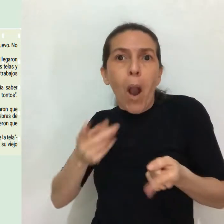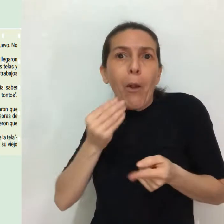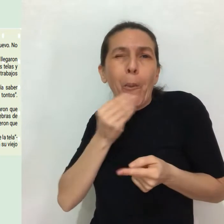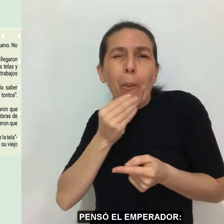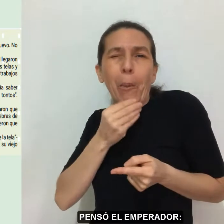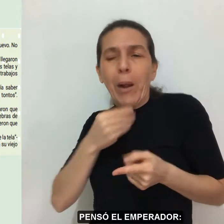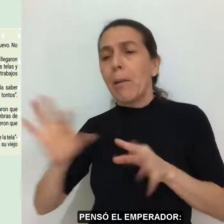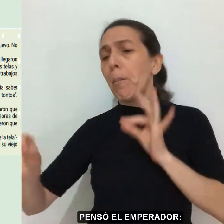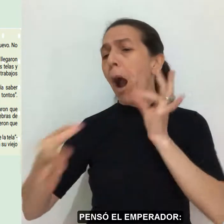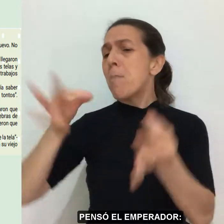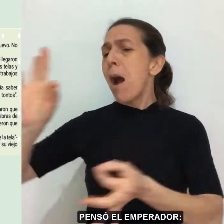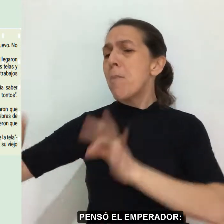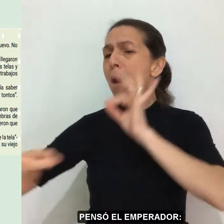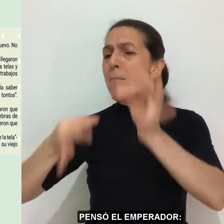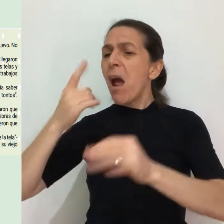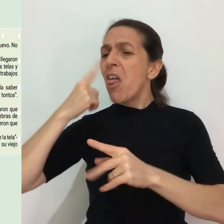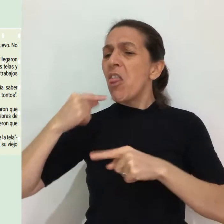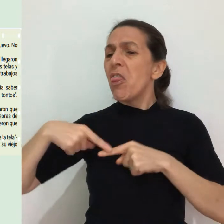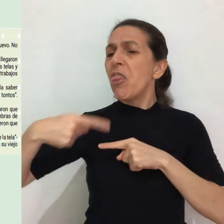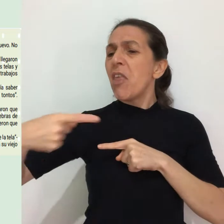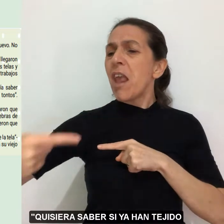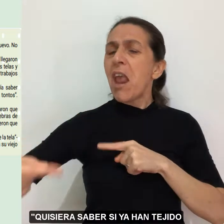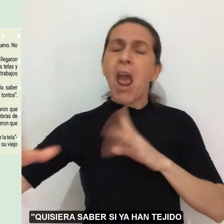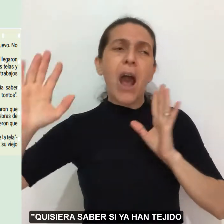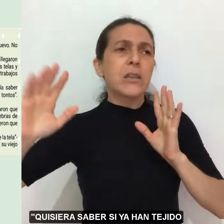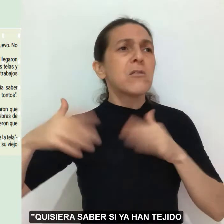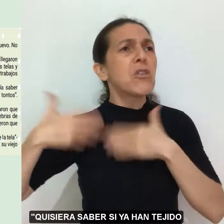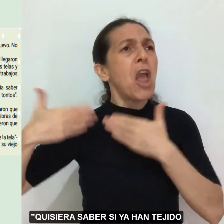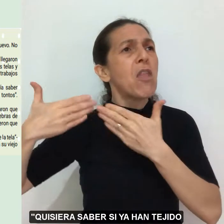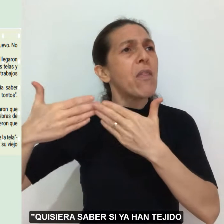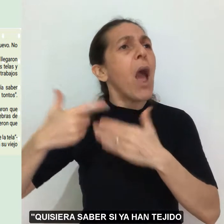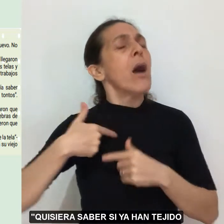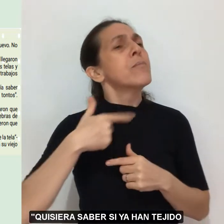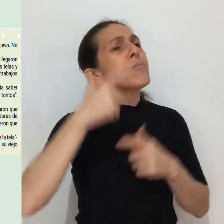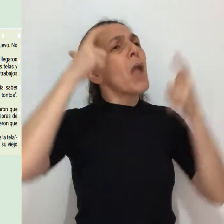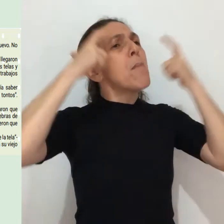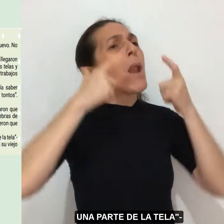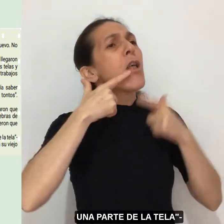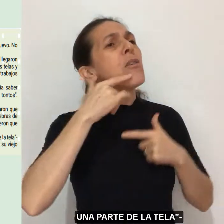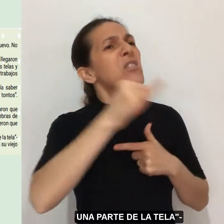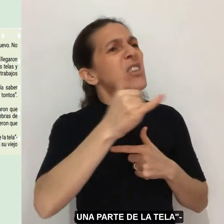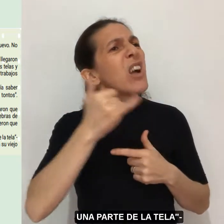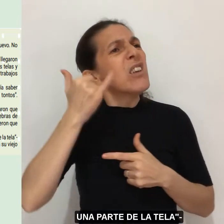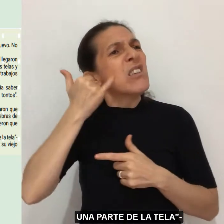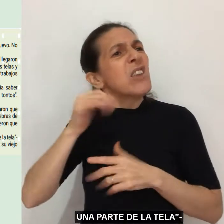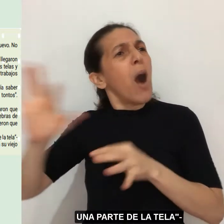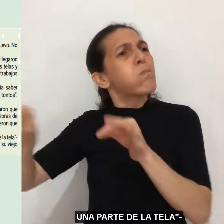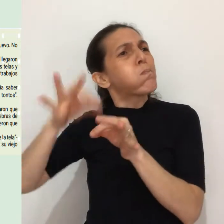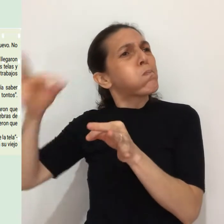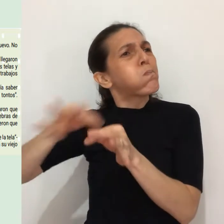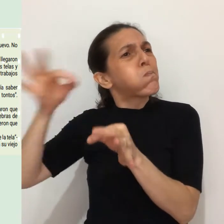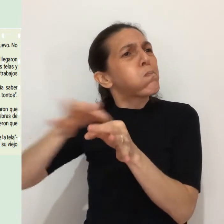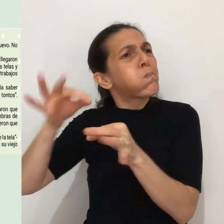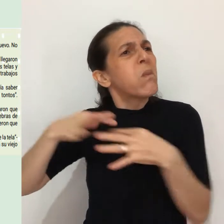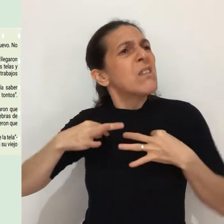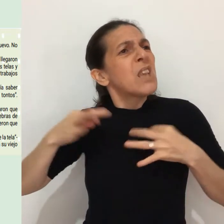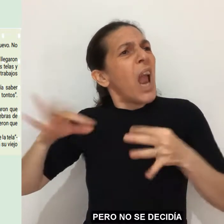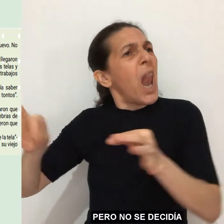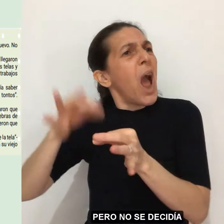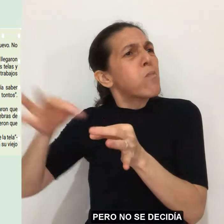—pensó el emperador. —Quisiera saber si ya han tejido una parte de la tela. Pero no